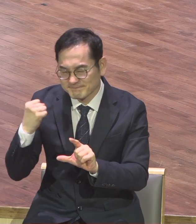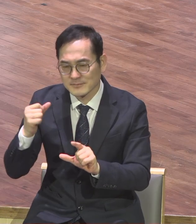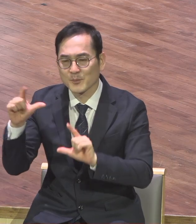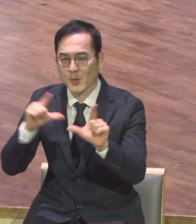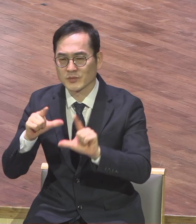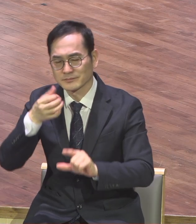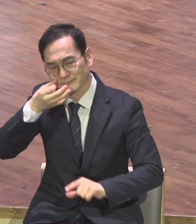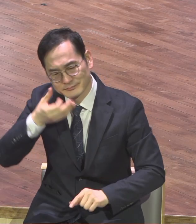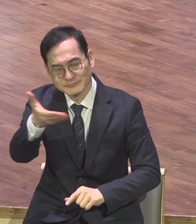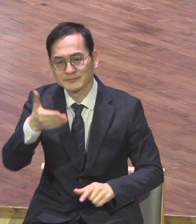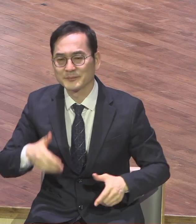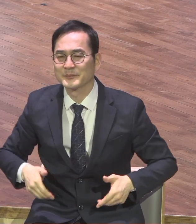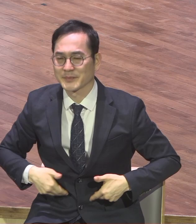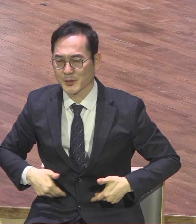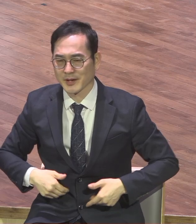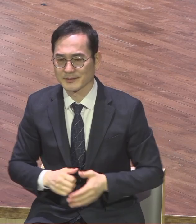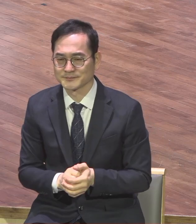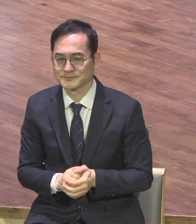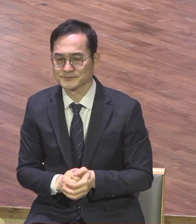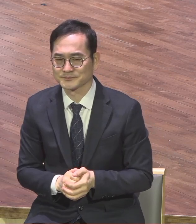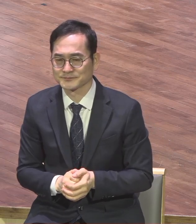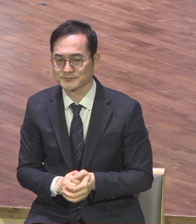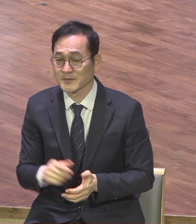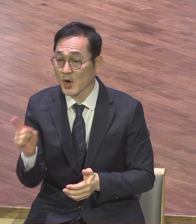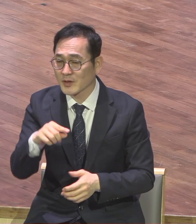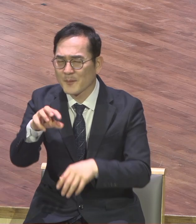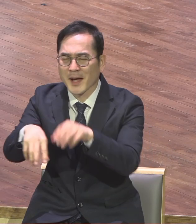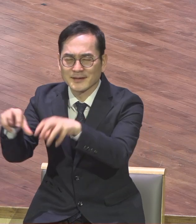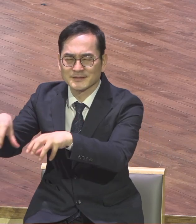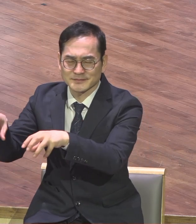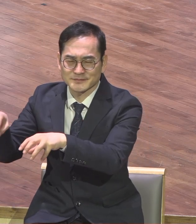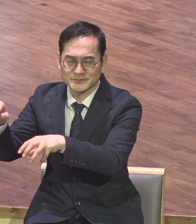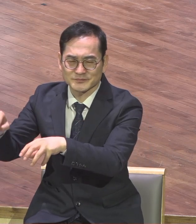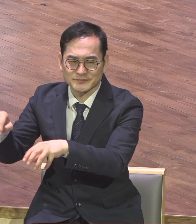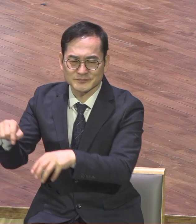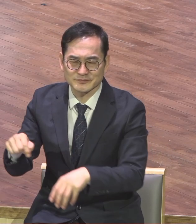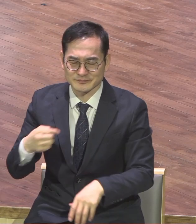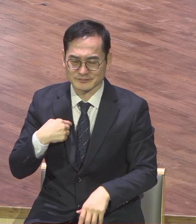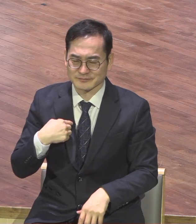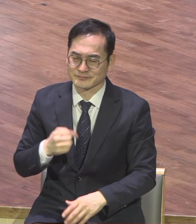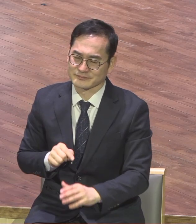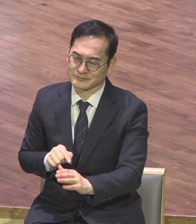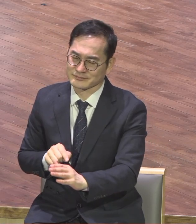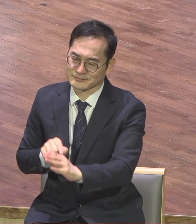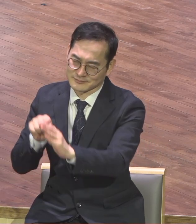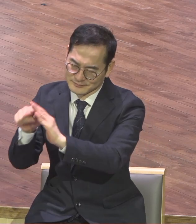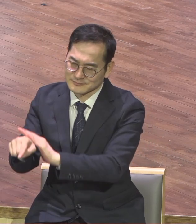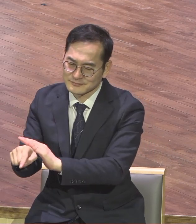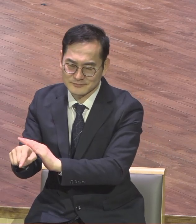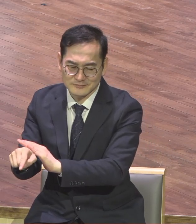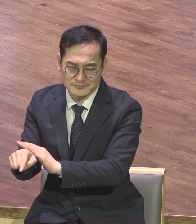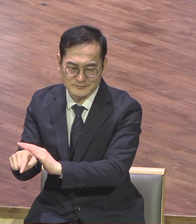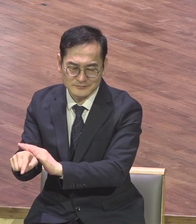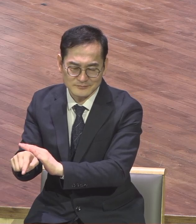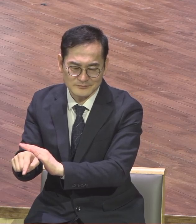어떤 도시에 처음 출장을 가서 그 도시를 방문하게 됐는데